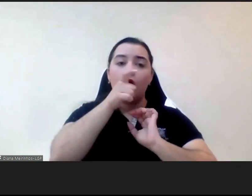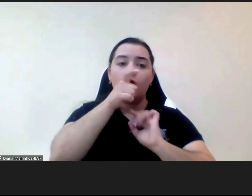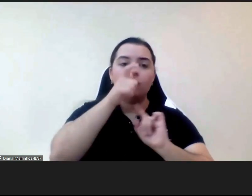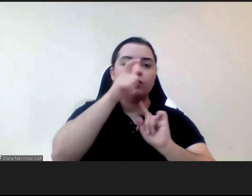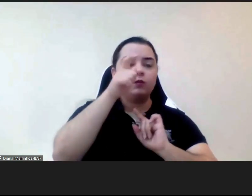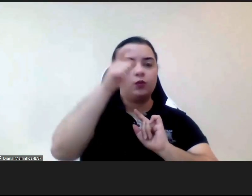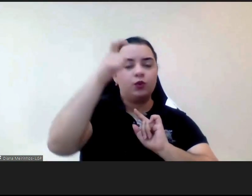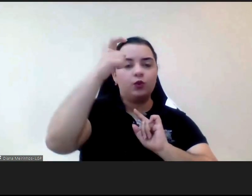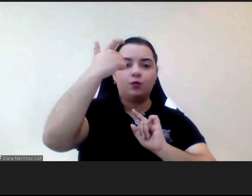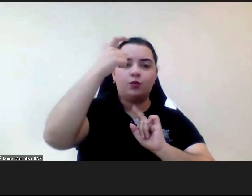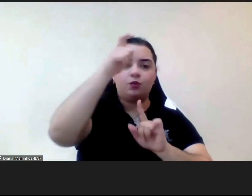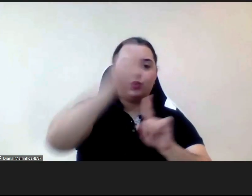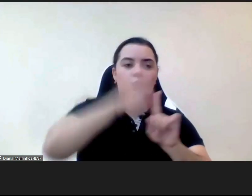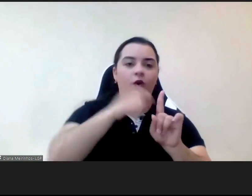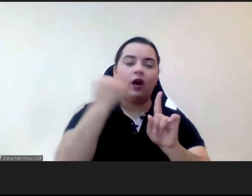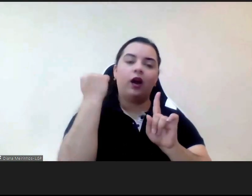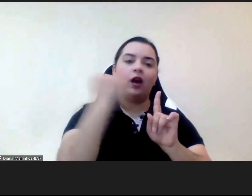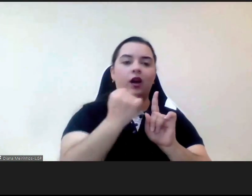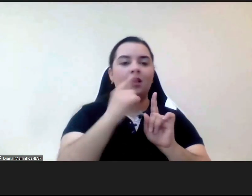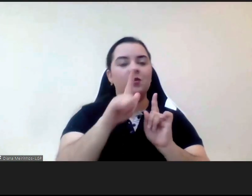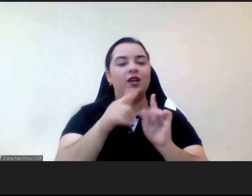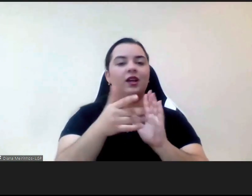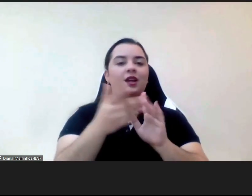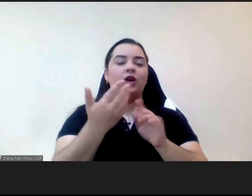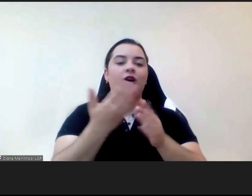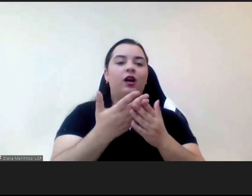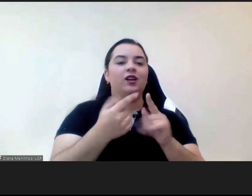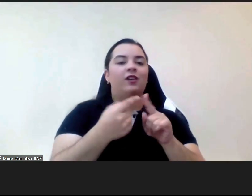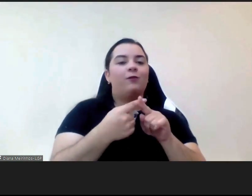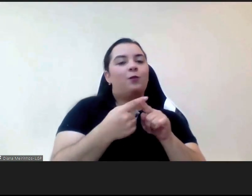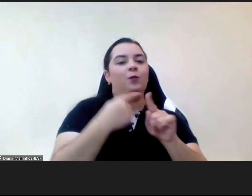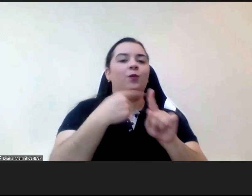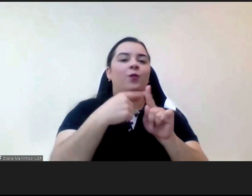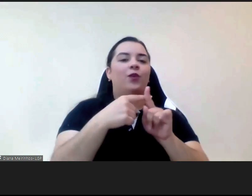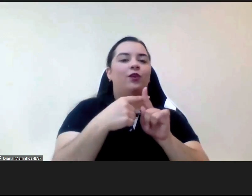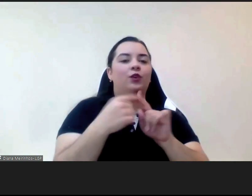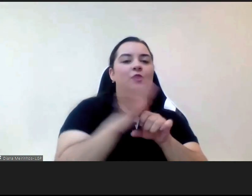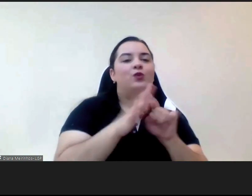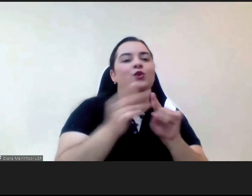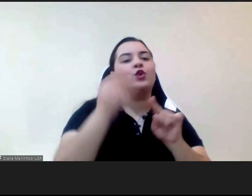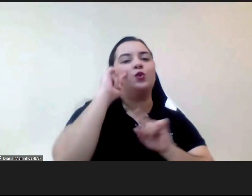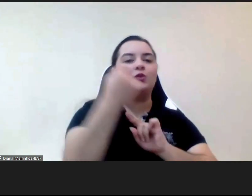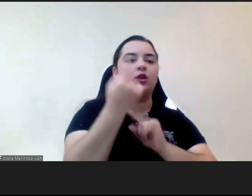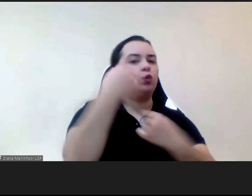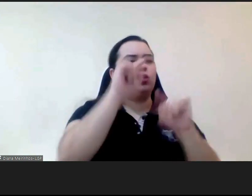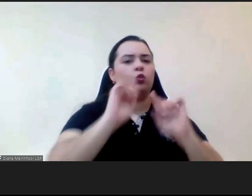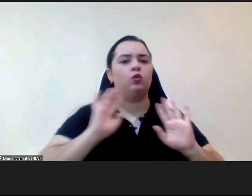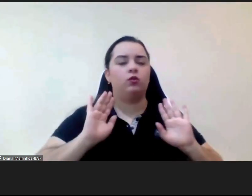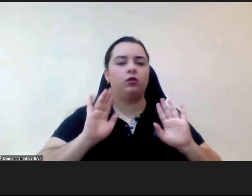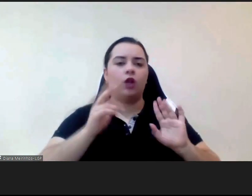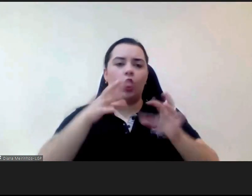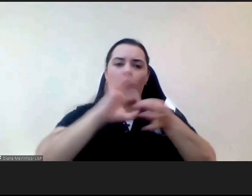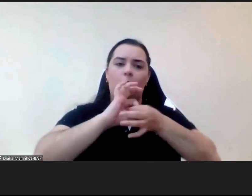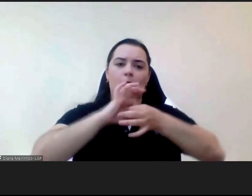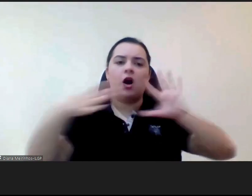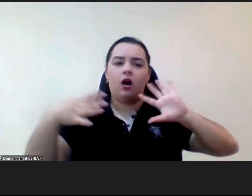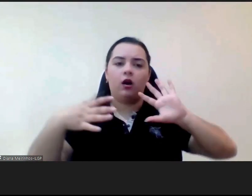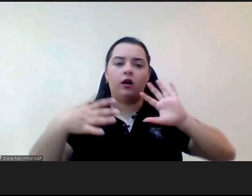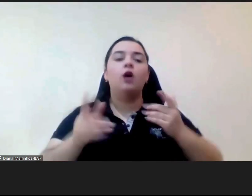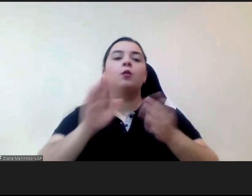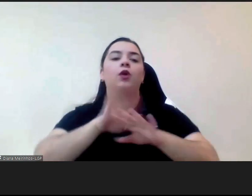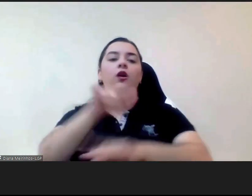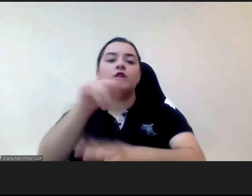uma atenuação especial isto não fazia qualquer sentido e portanto fizemos essa proposta ao Parlamento e conseguimos quando